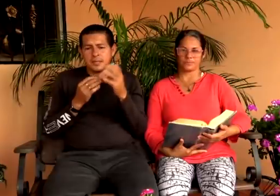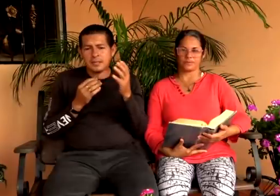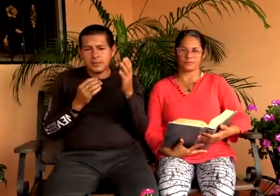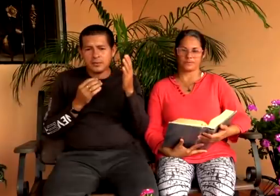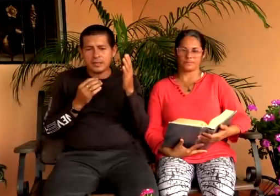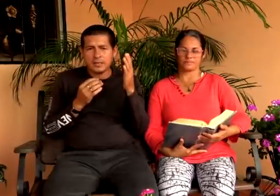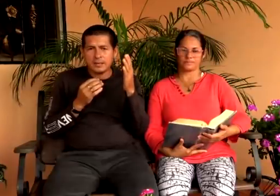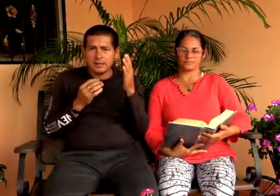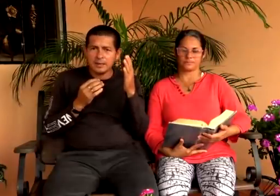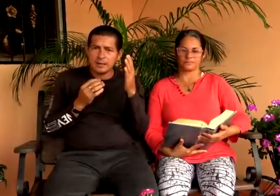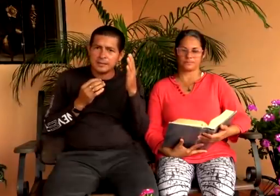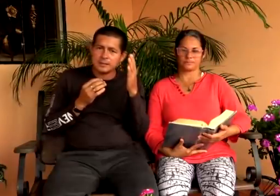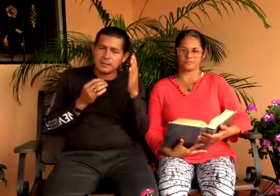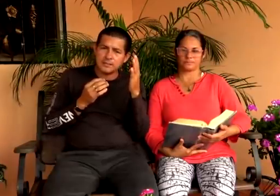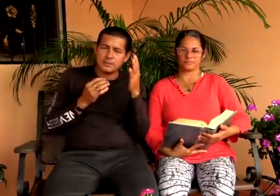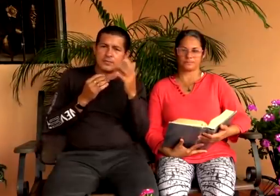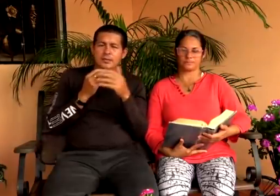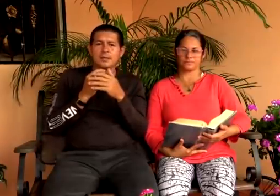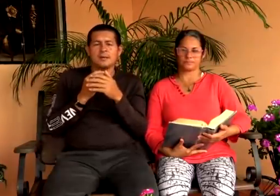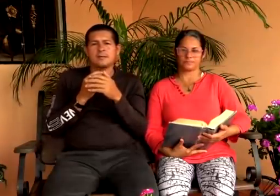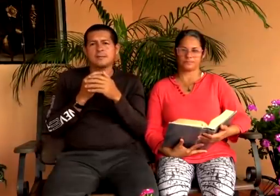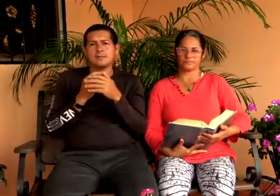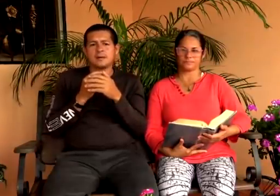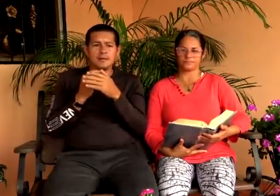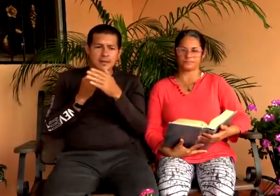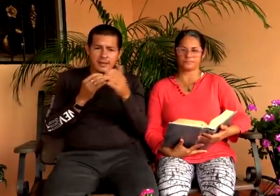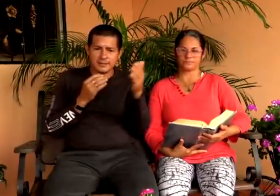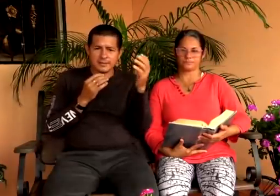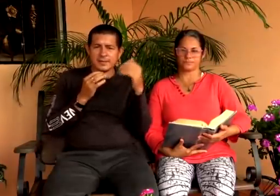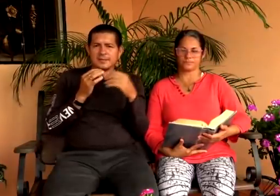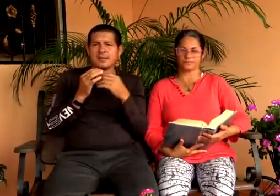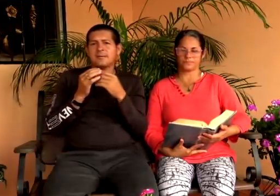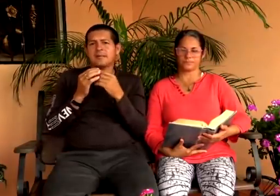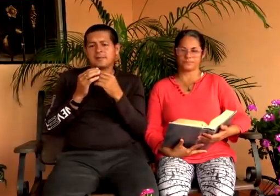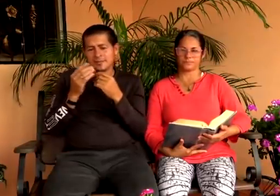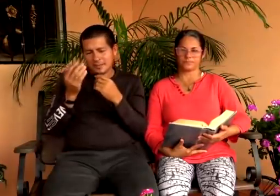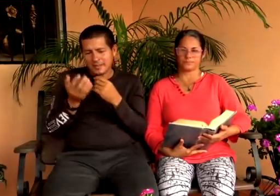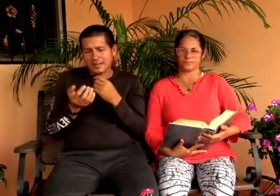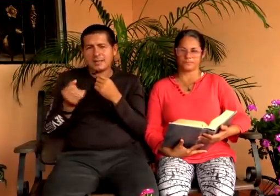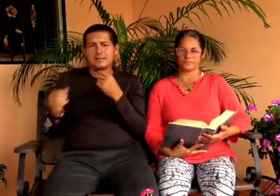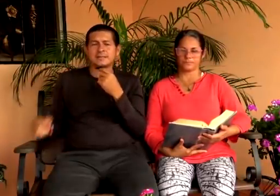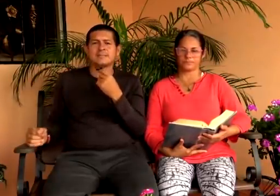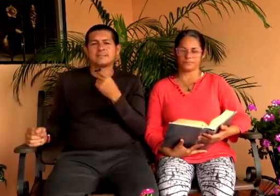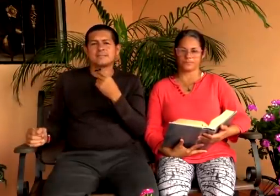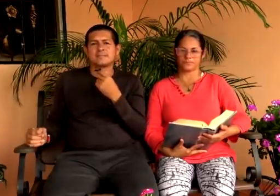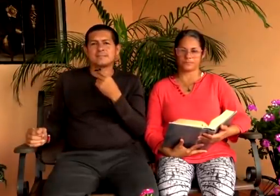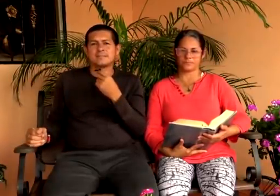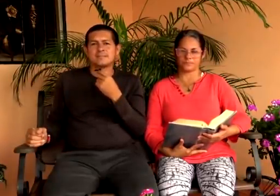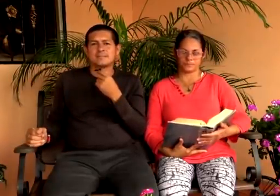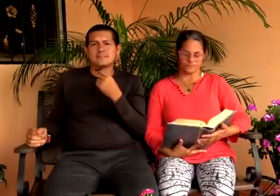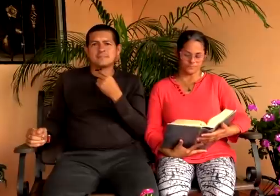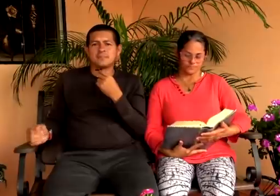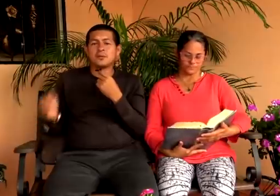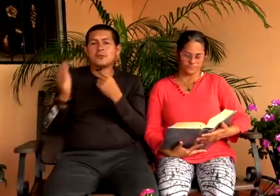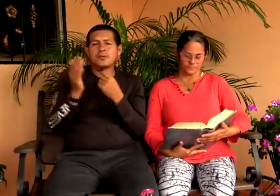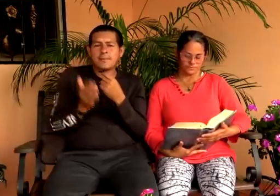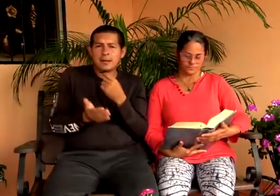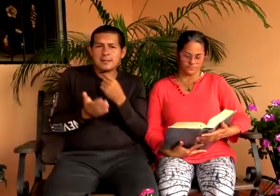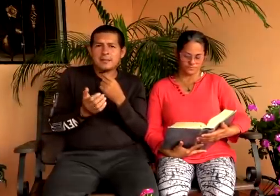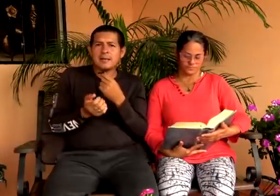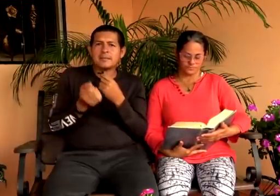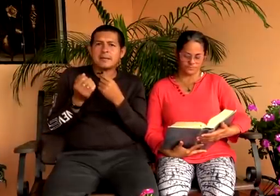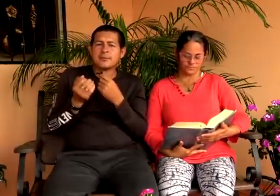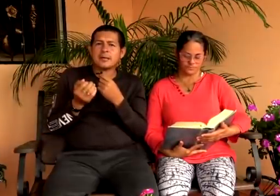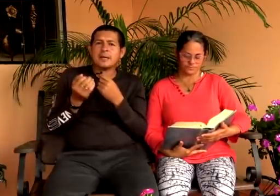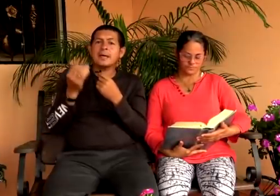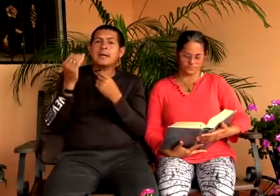pídale a Dios que le dé esa sabiduría ahí está las enseñanzas del padre Luis síganla pero no se